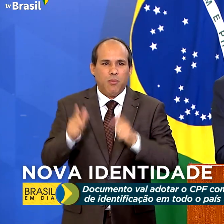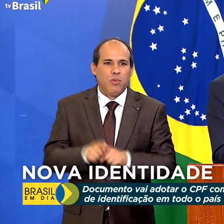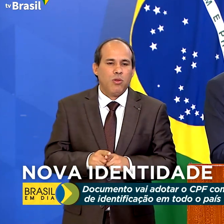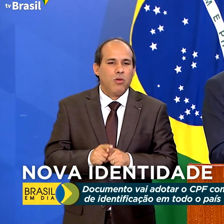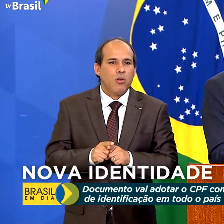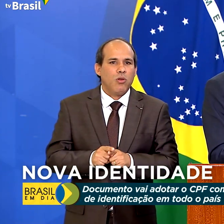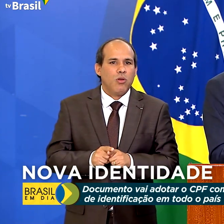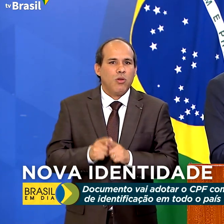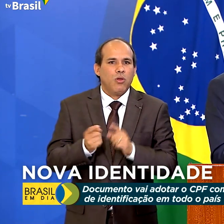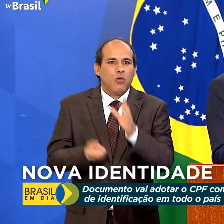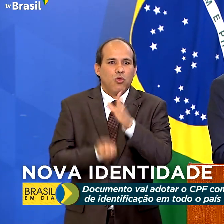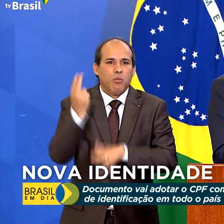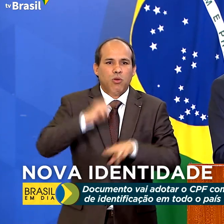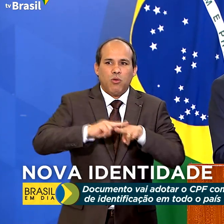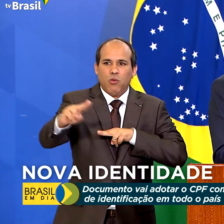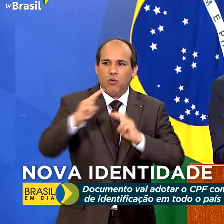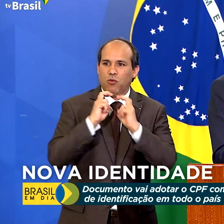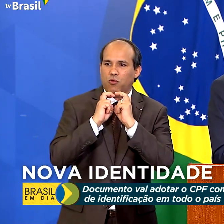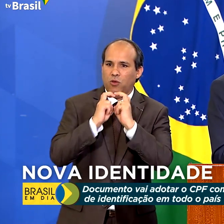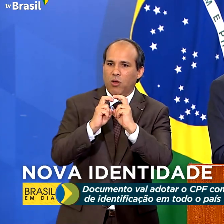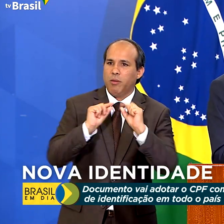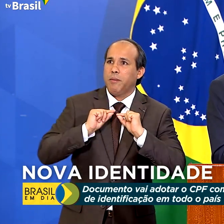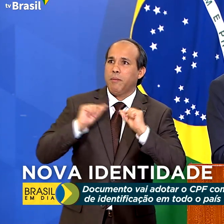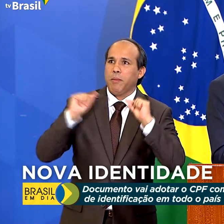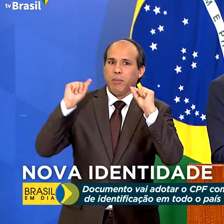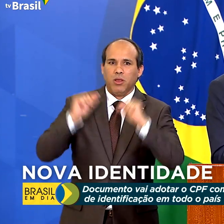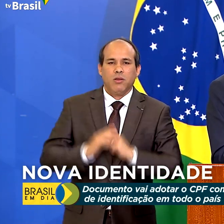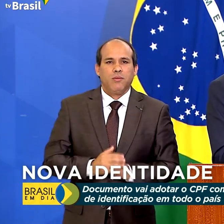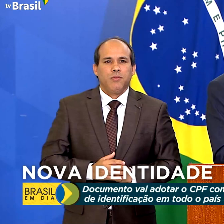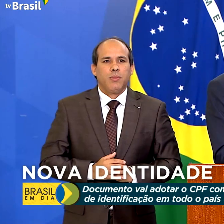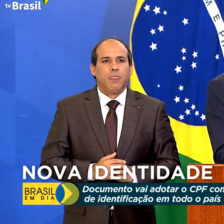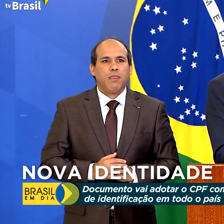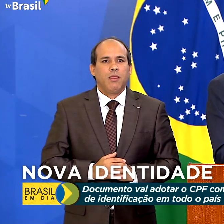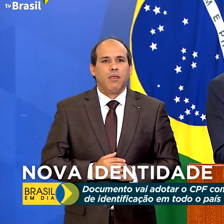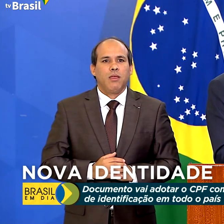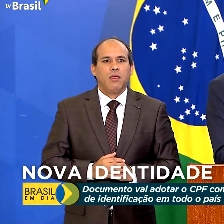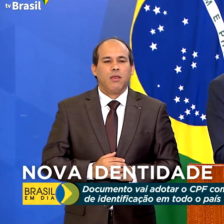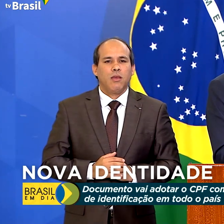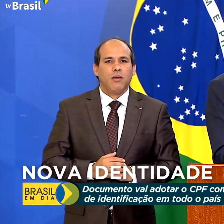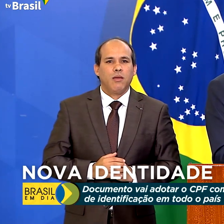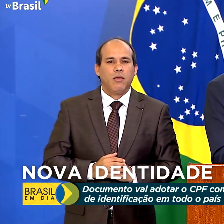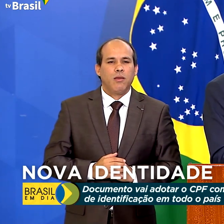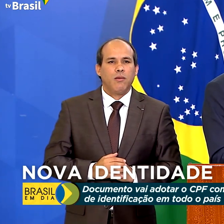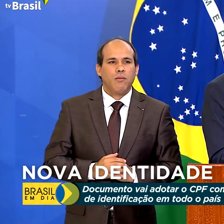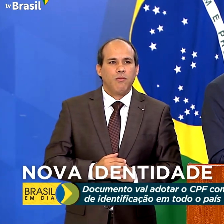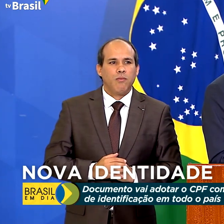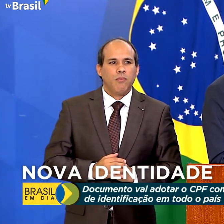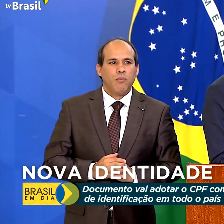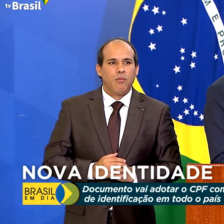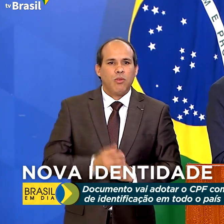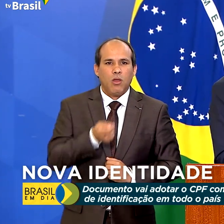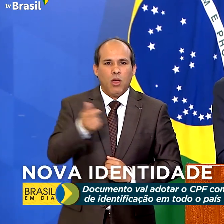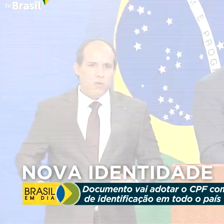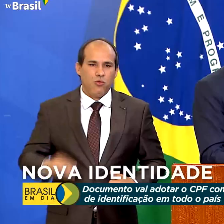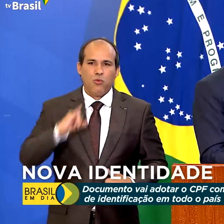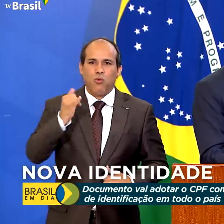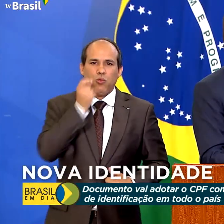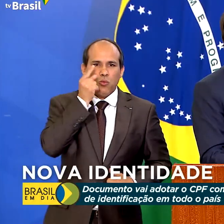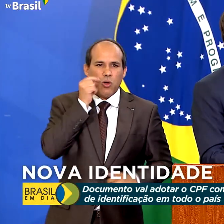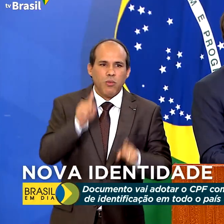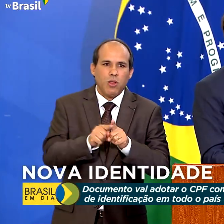ressurgimento do modal ferroviário, a BR do mar, auxílio Brasil,